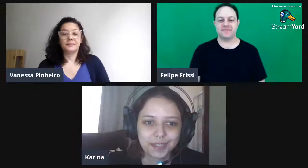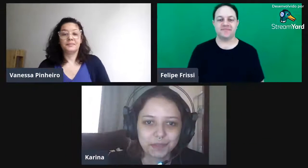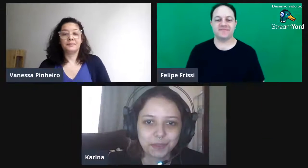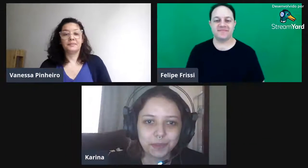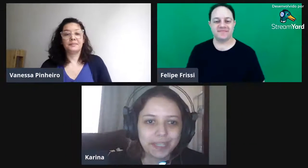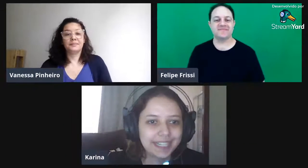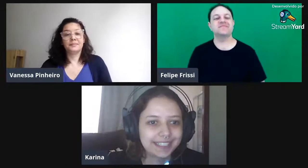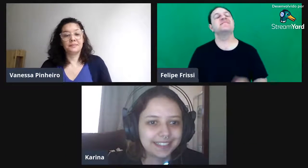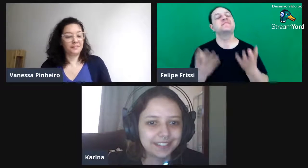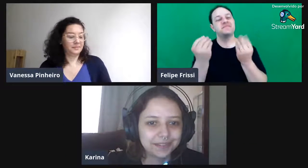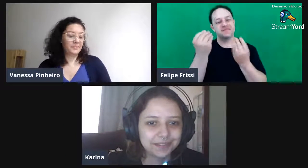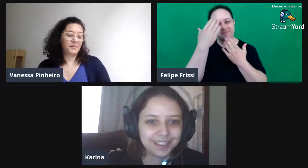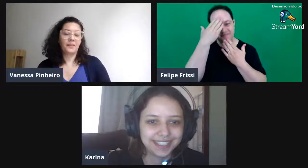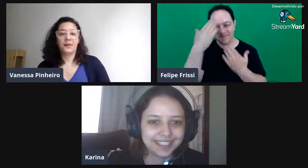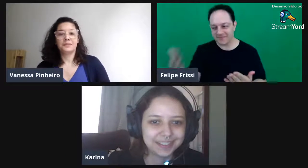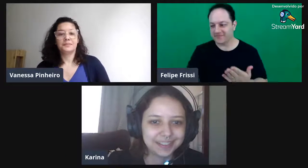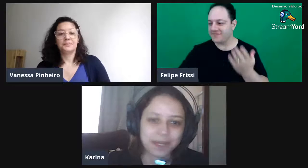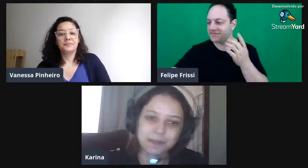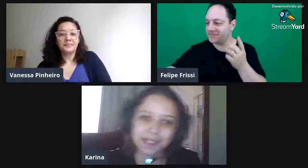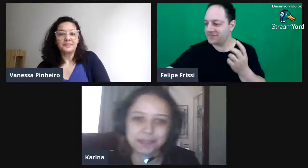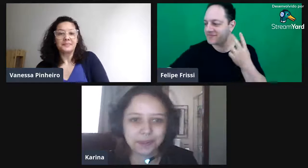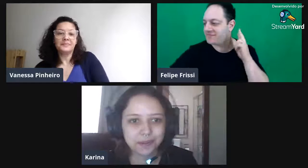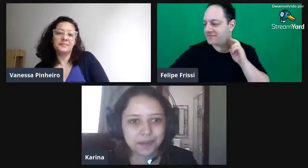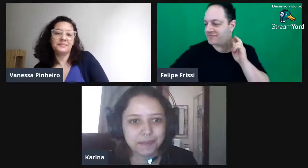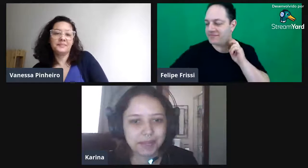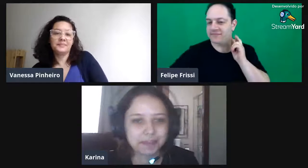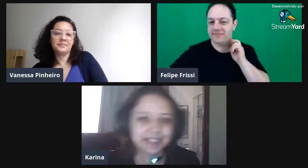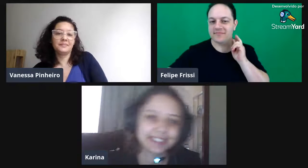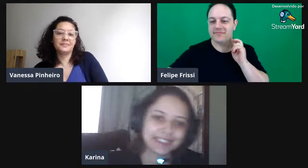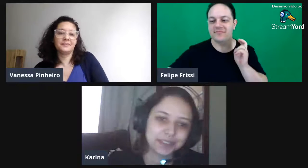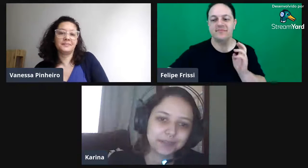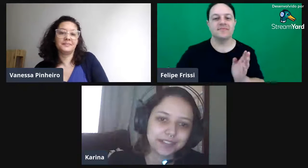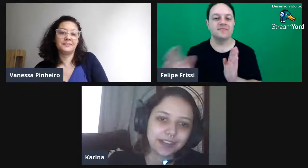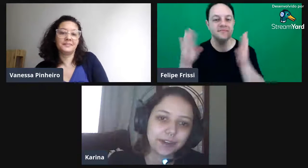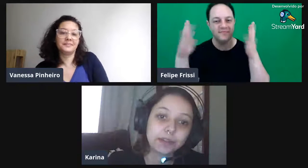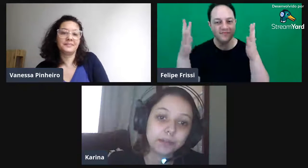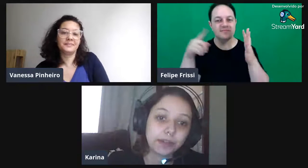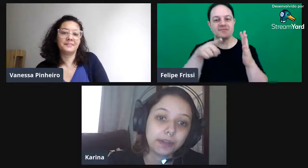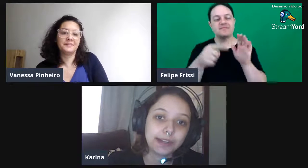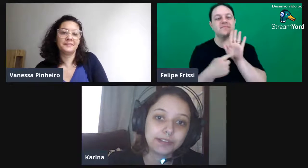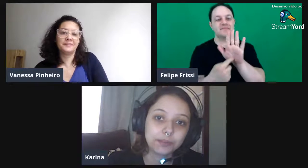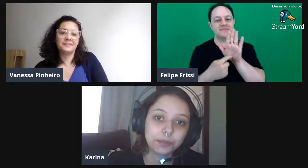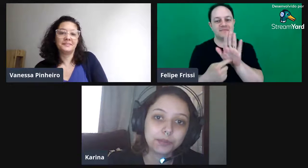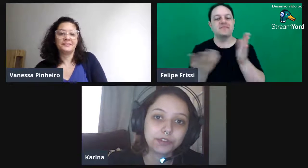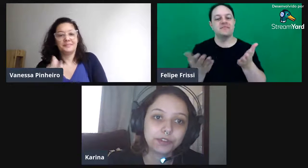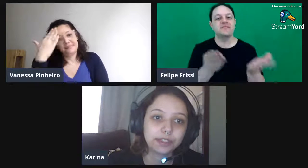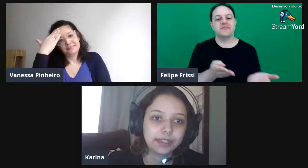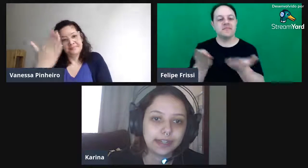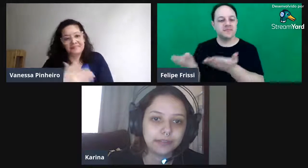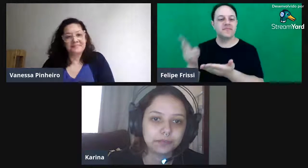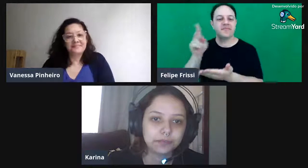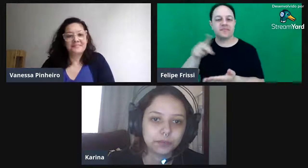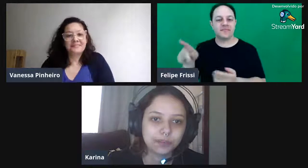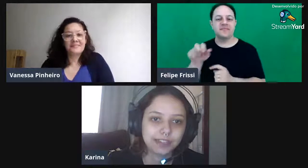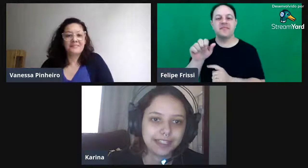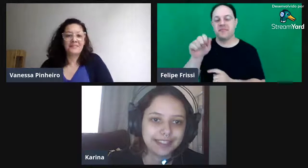Muito obrigada, Vanessa. Parabéns pela apresentação. Agora eu passo a palavra para o professor André, mais uma vez,